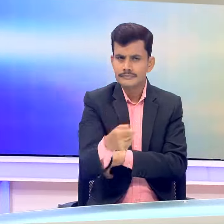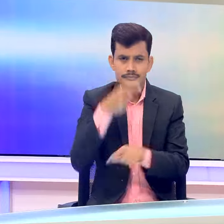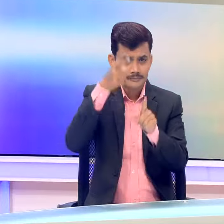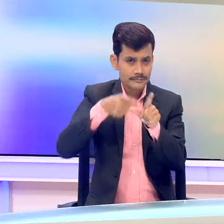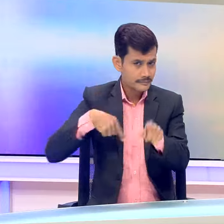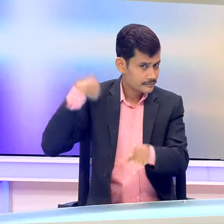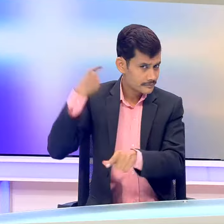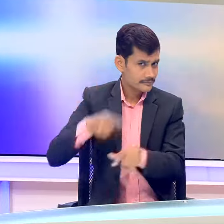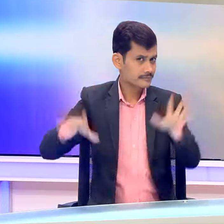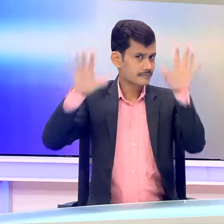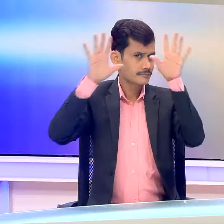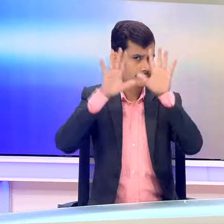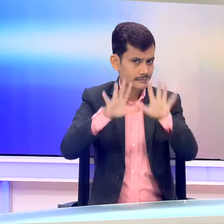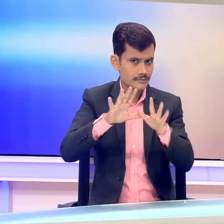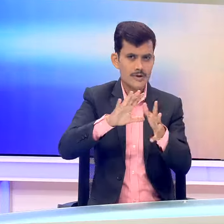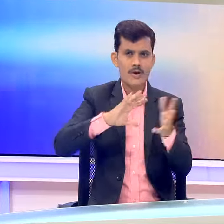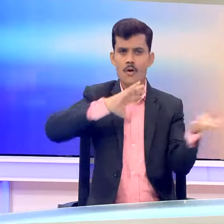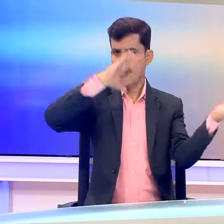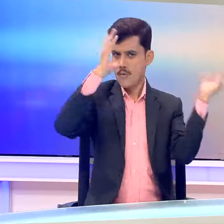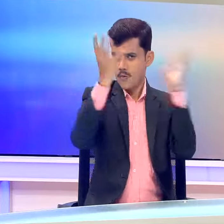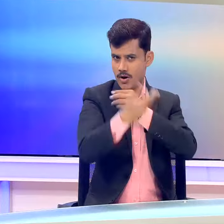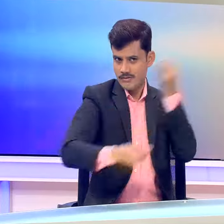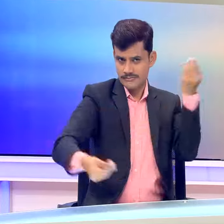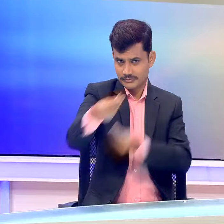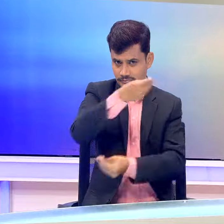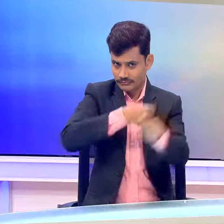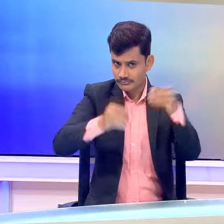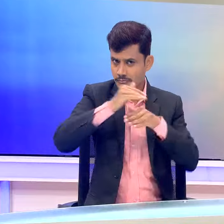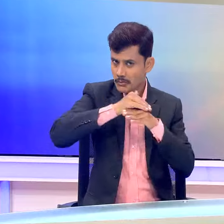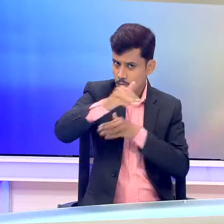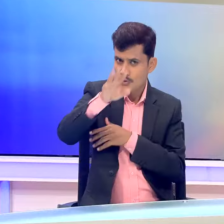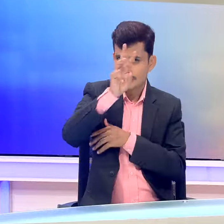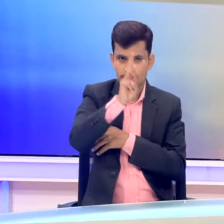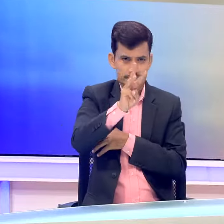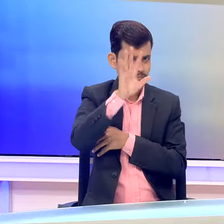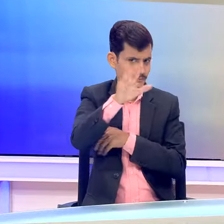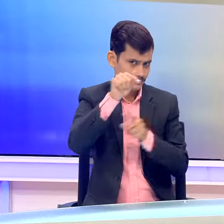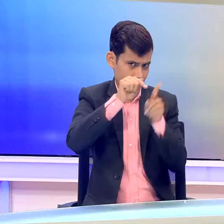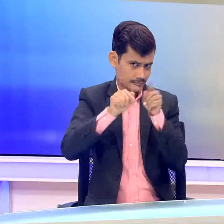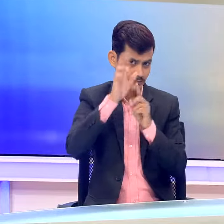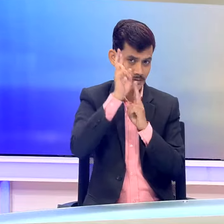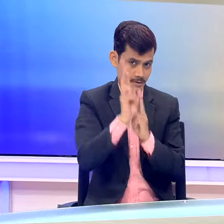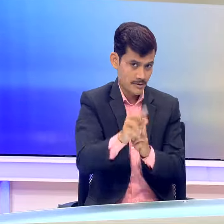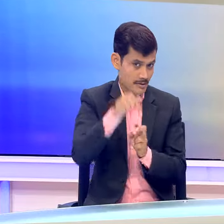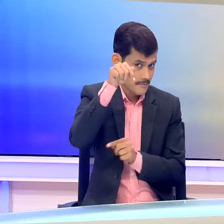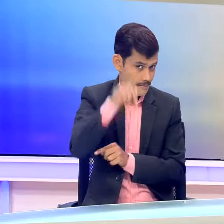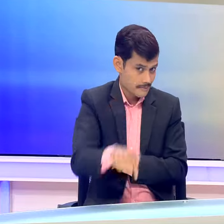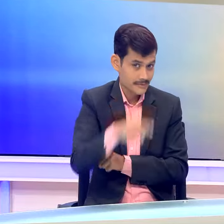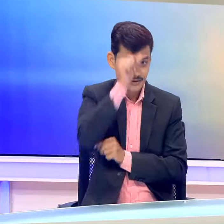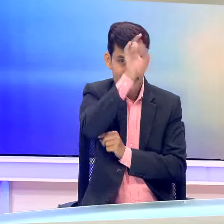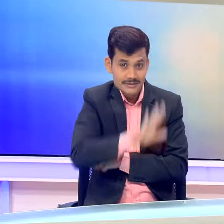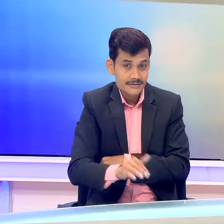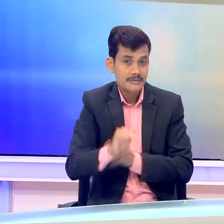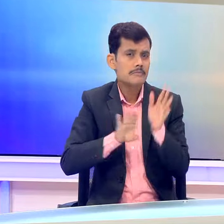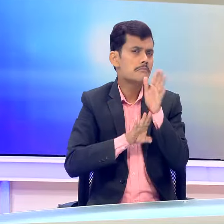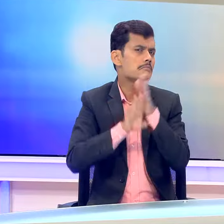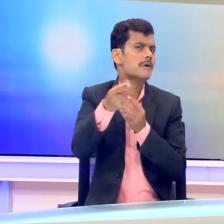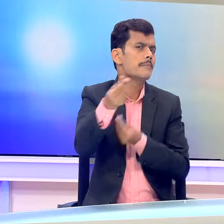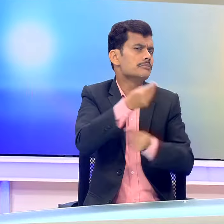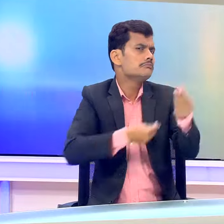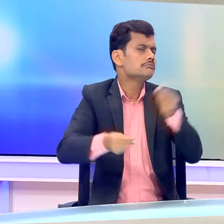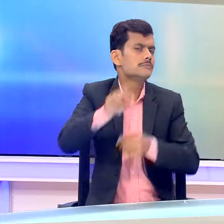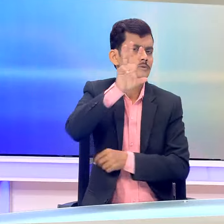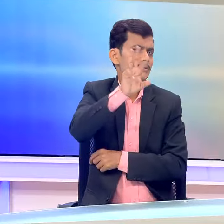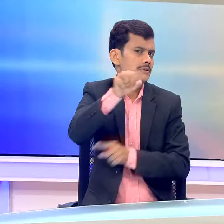10 सालों में वैश्विक अर्थवेवस्था 35 प्रतिशत बढ़ी जबकि इन सालों में भारत की अर्थवेवस्था 90